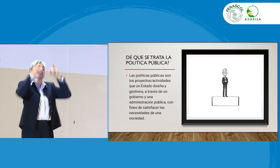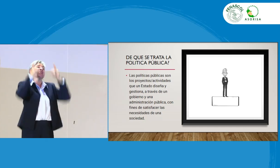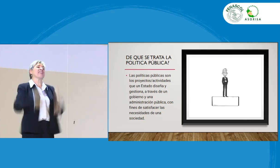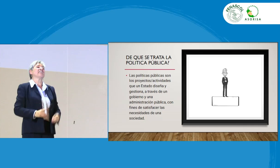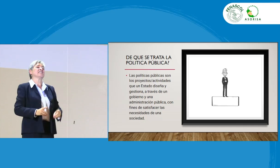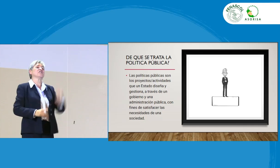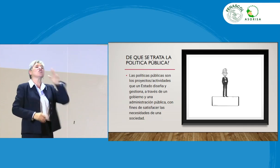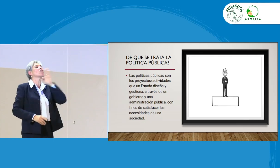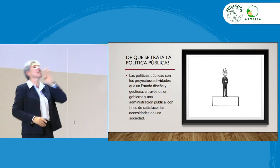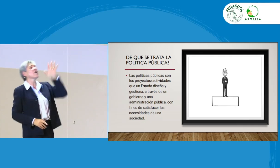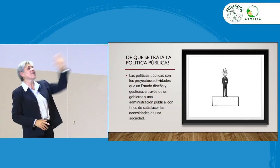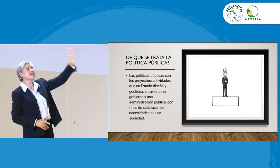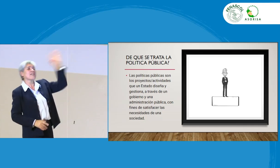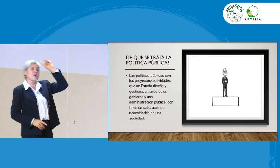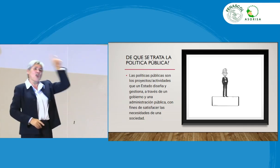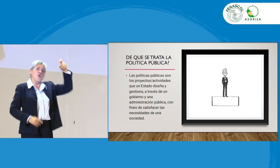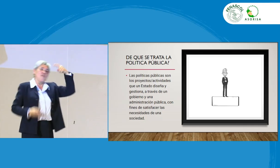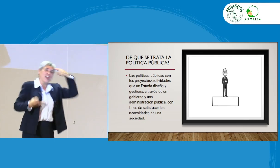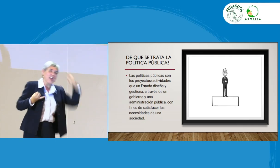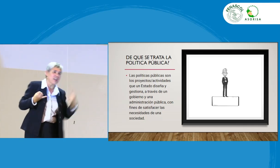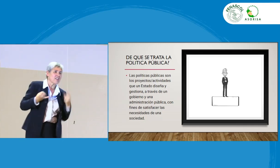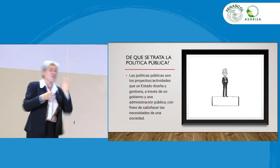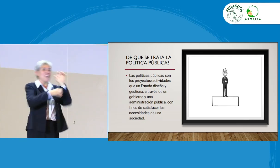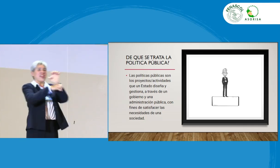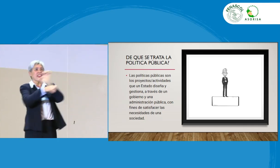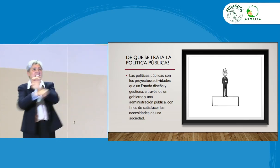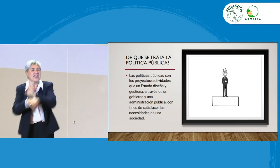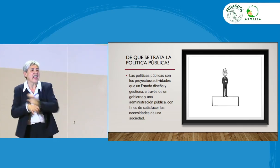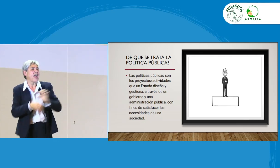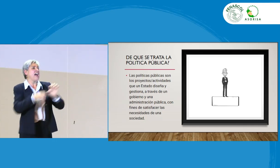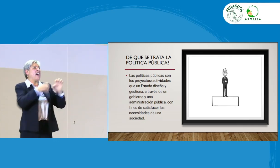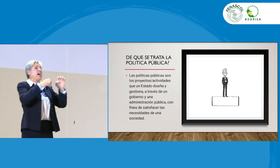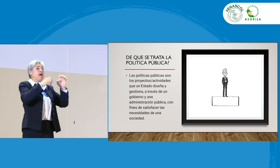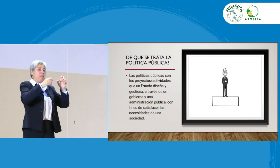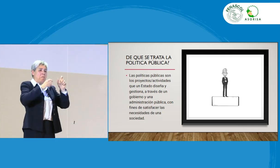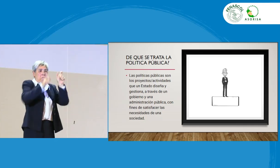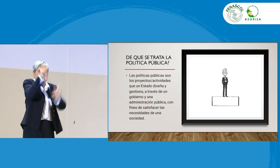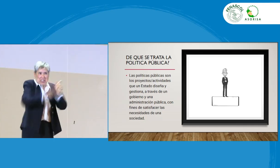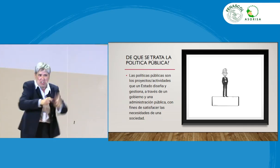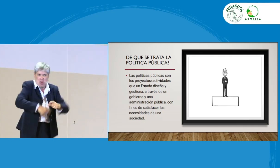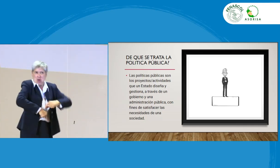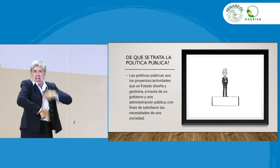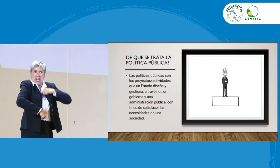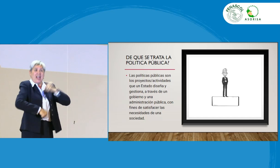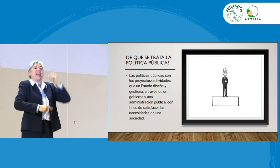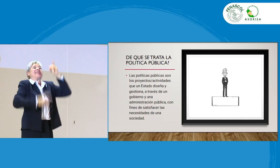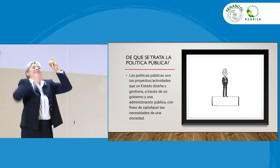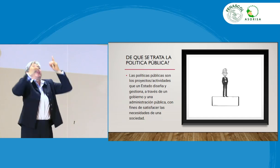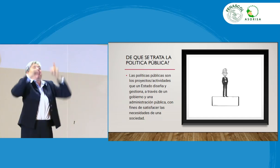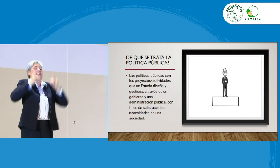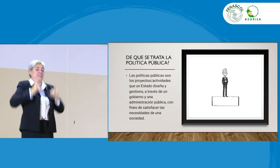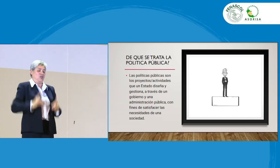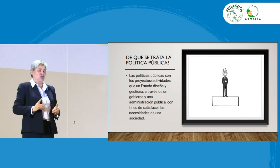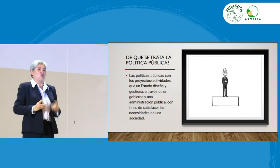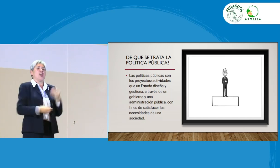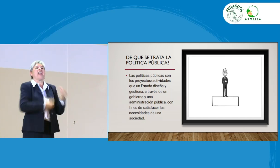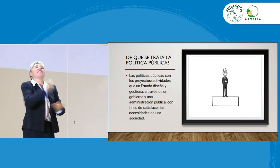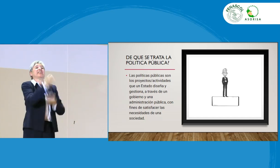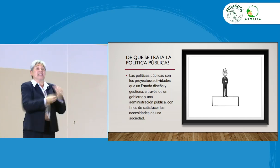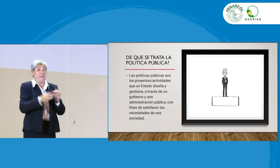decisiones, parte del gobierno, entidades, personas, sociedad civil y demás que toman las decisiones. Pero